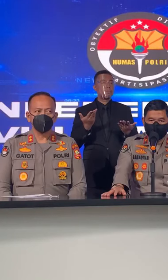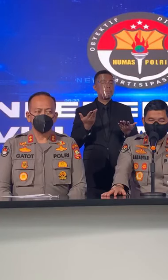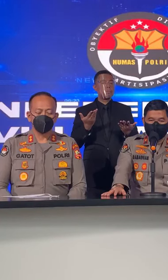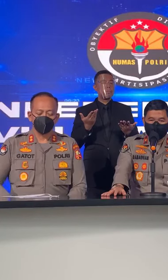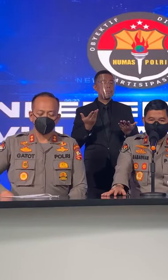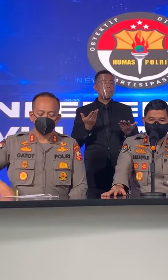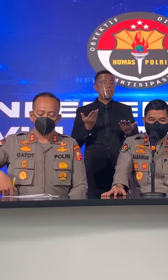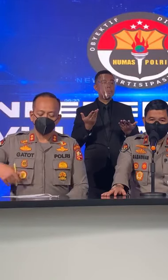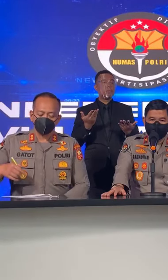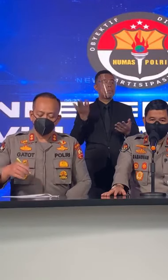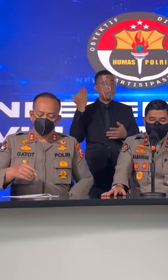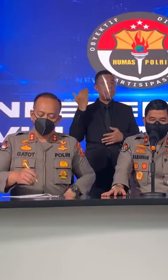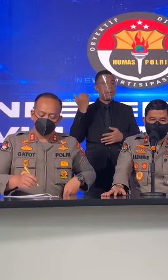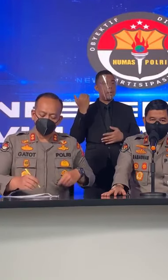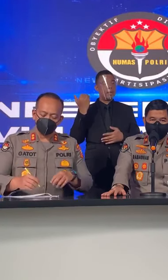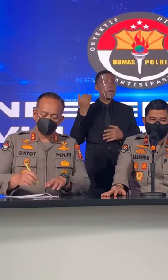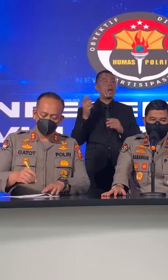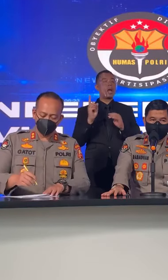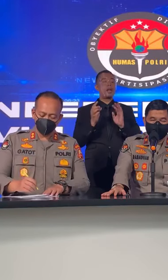Ini